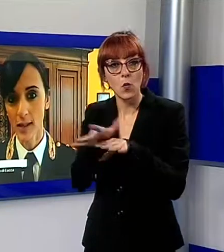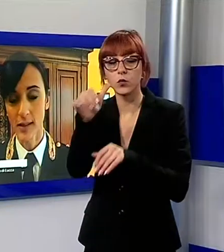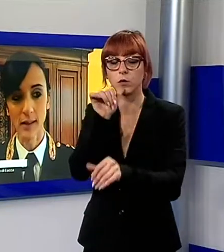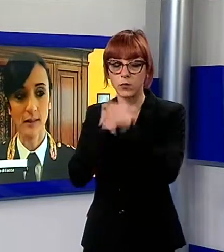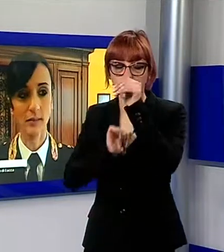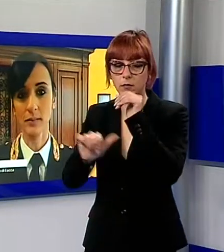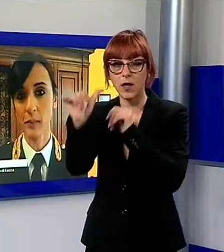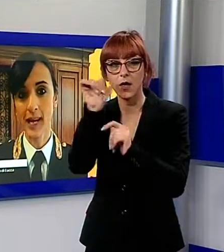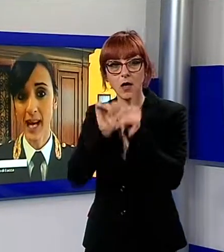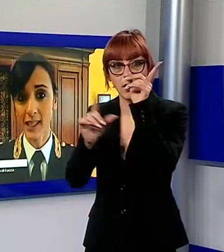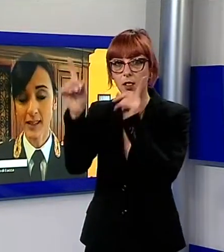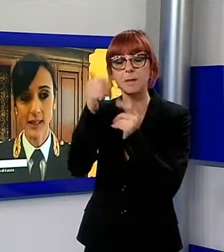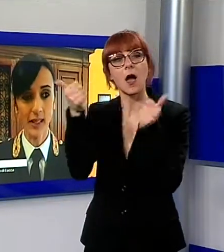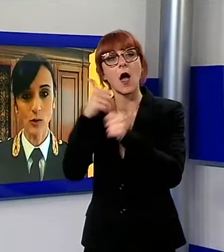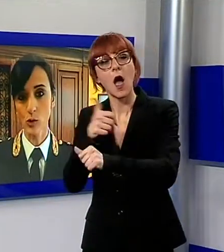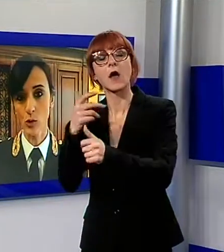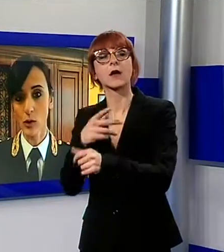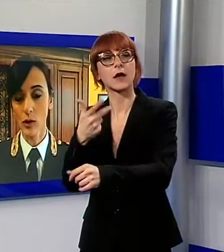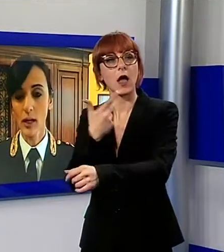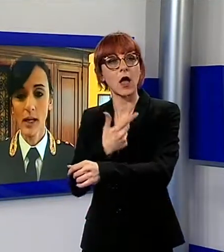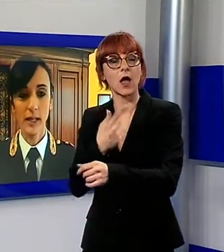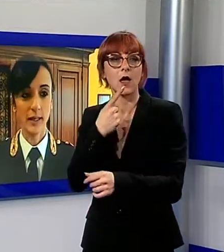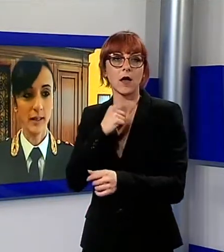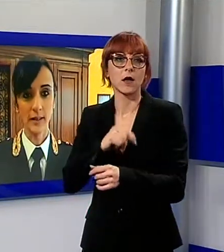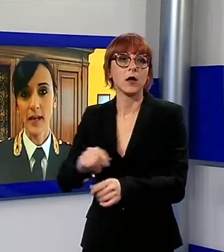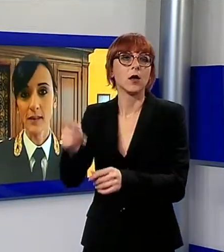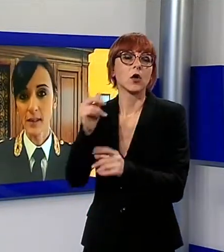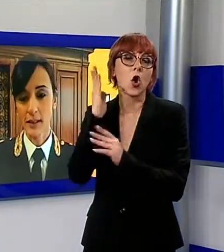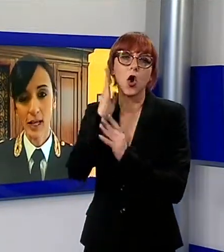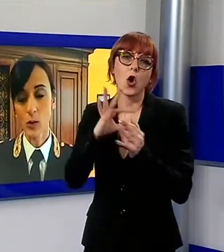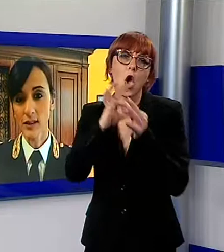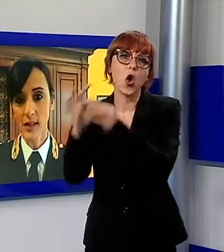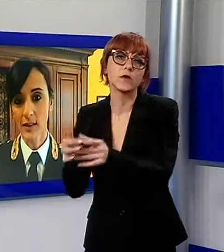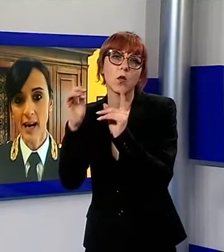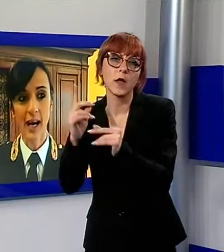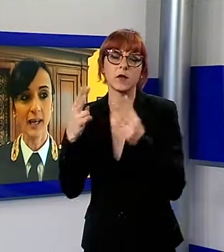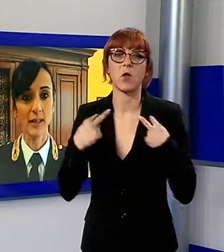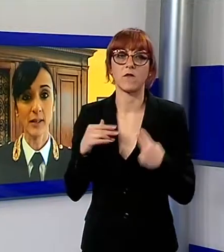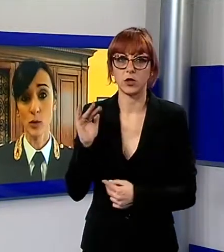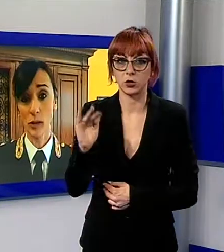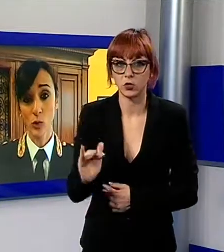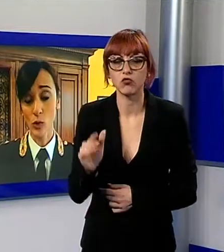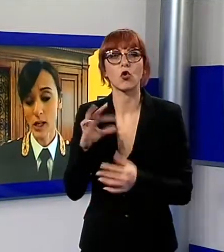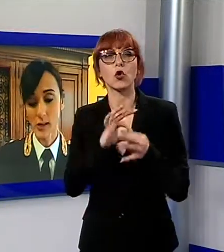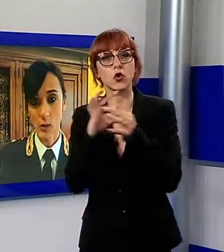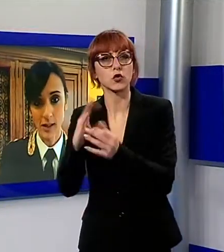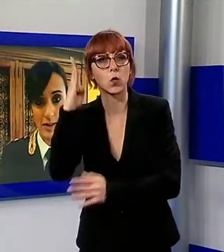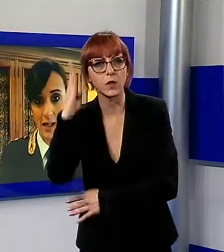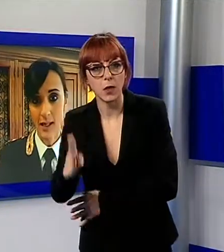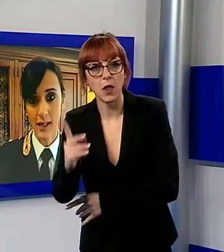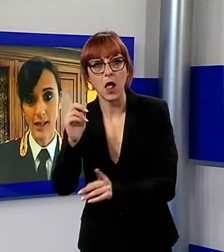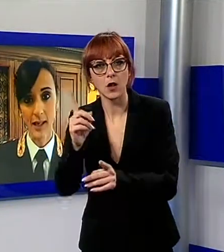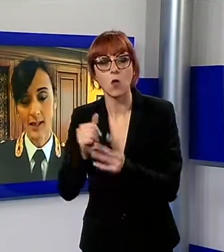conseguenze penali e non solo, nella vita, nella quotidianità e soprattutto della